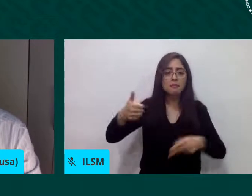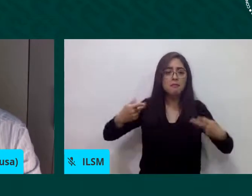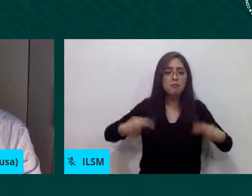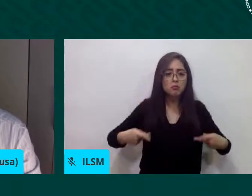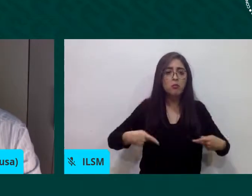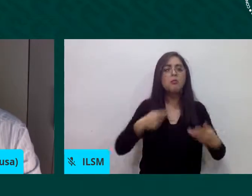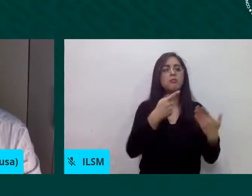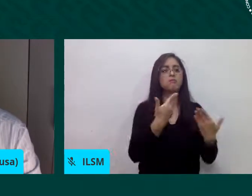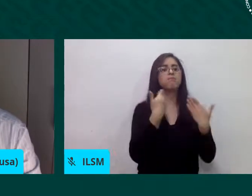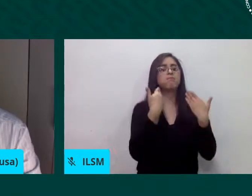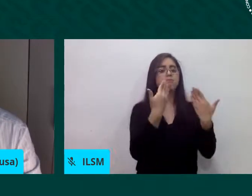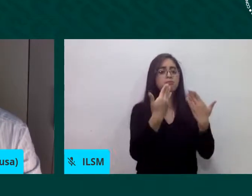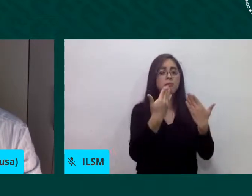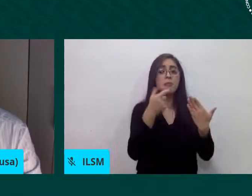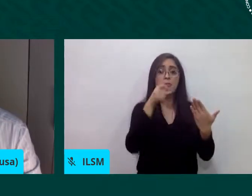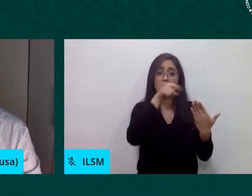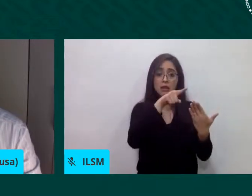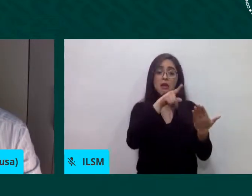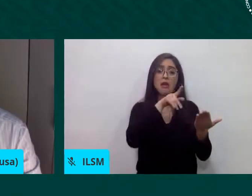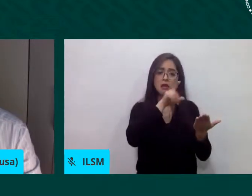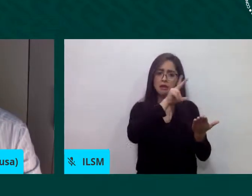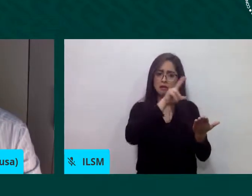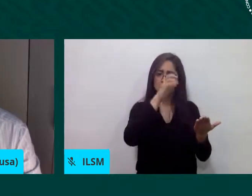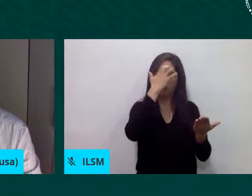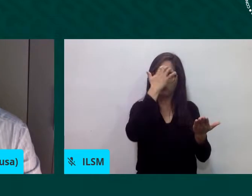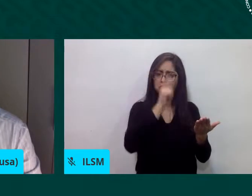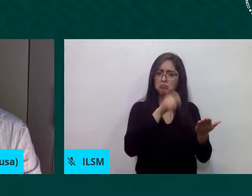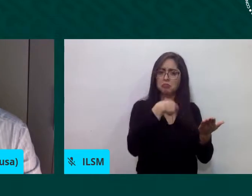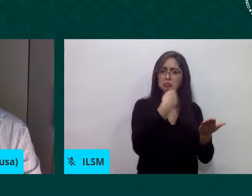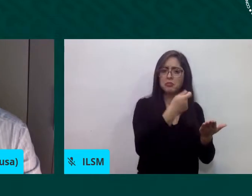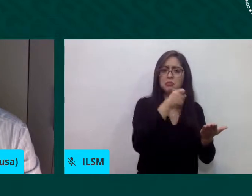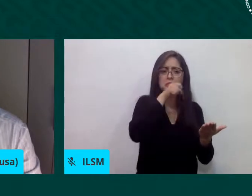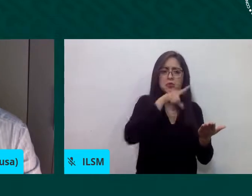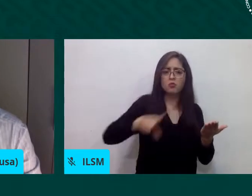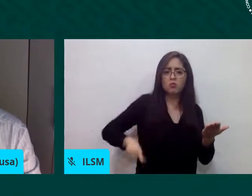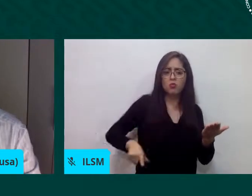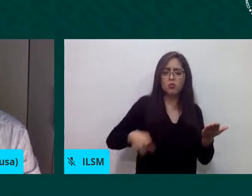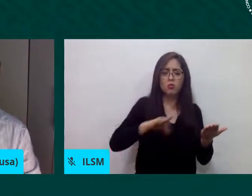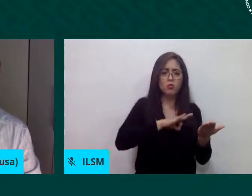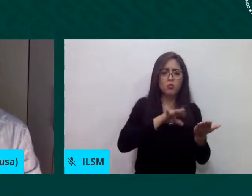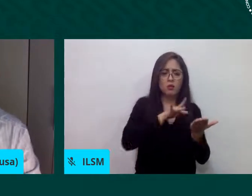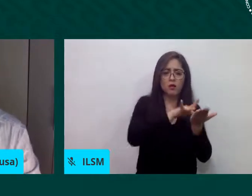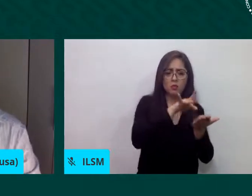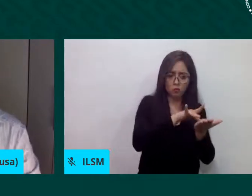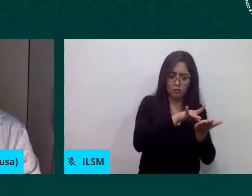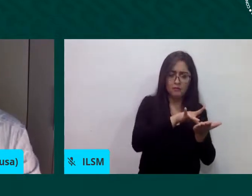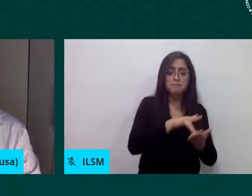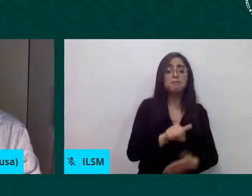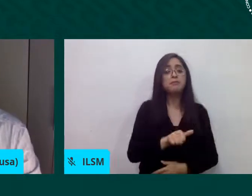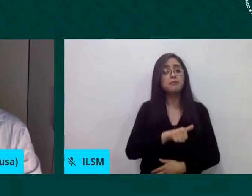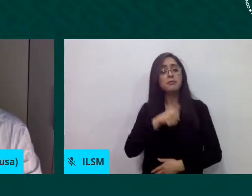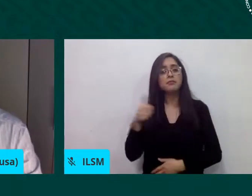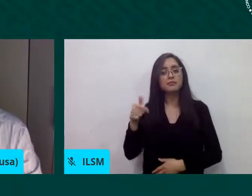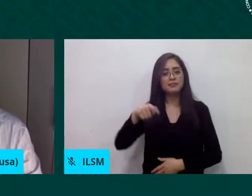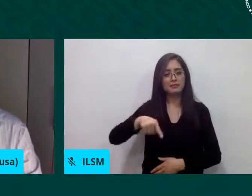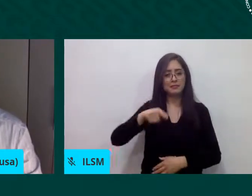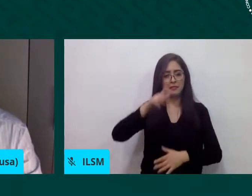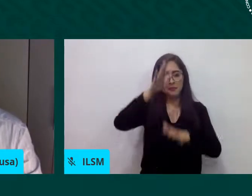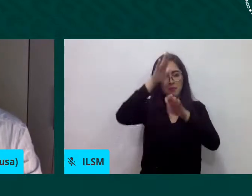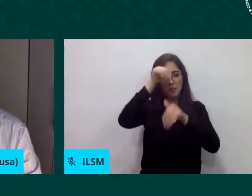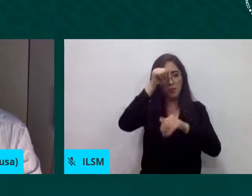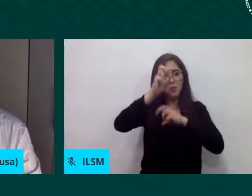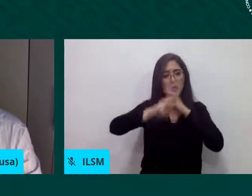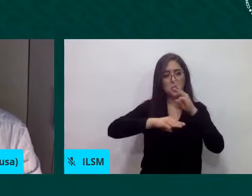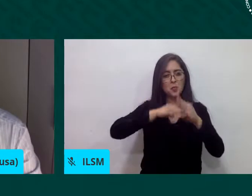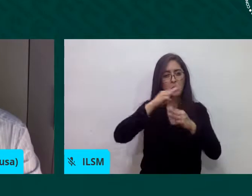sido muy activa en la promoción del pacto mundial para las migraciones también con el proyecto snapshots promoviendo